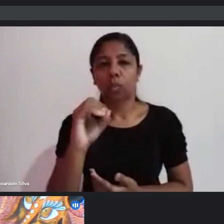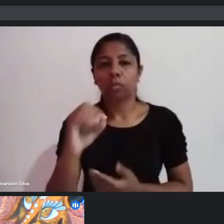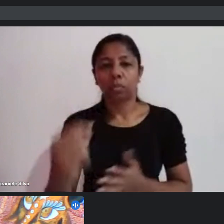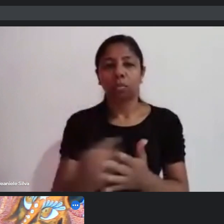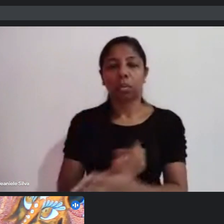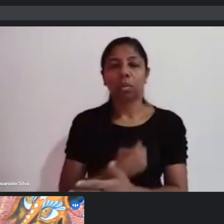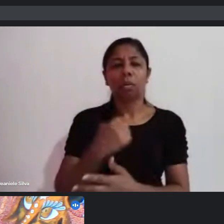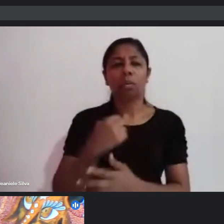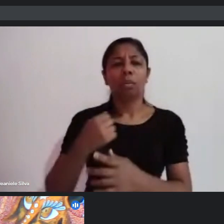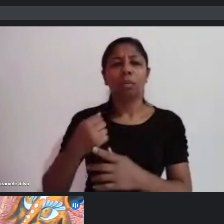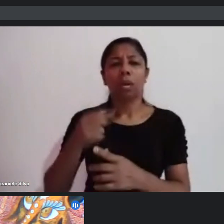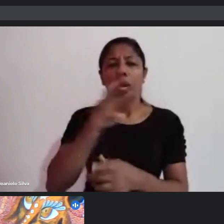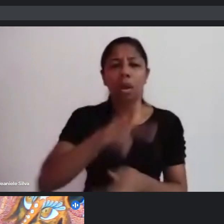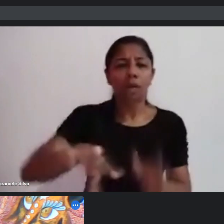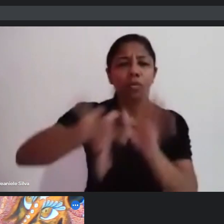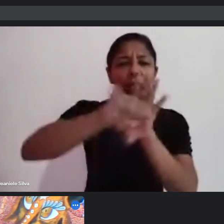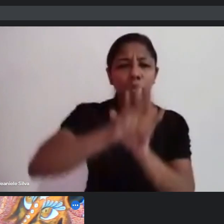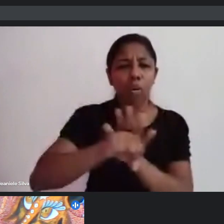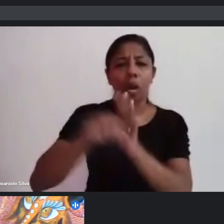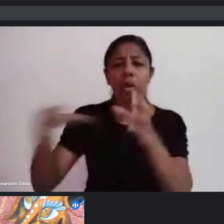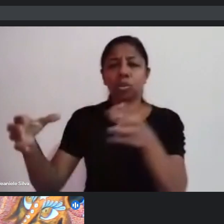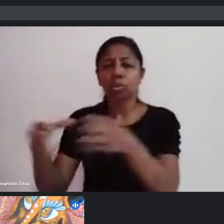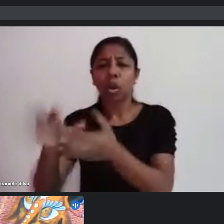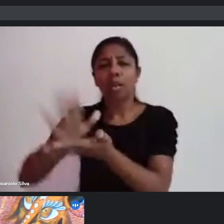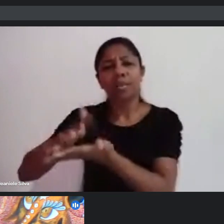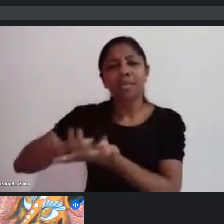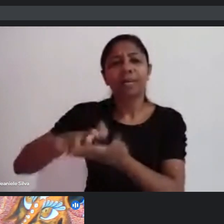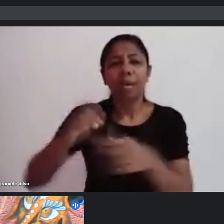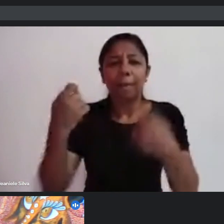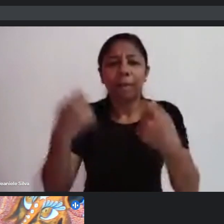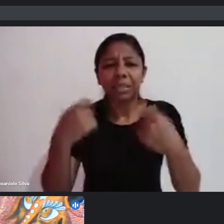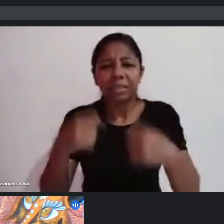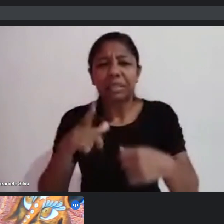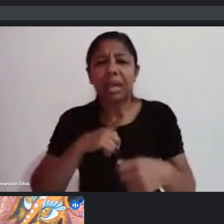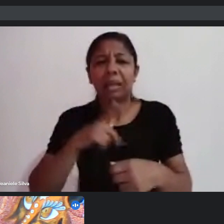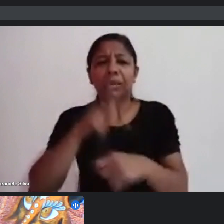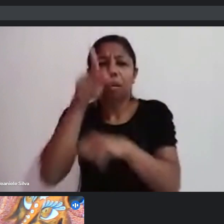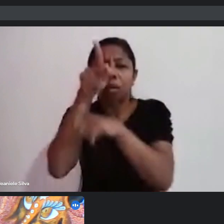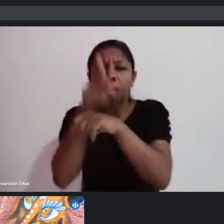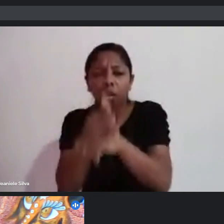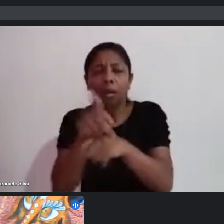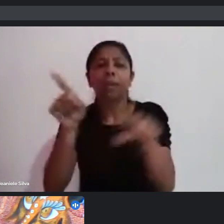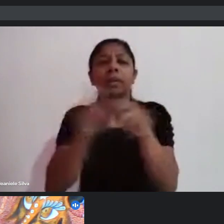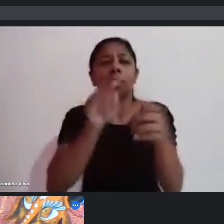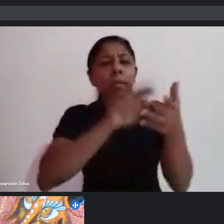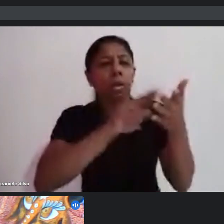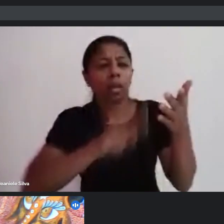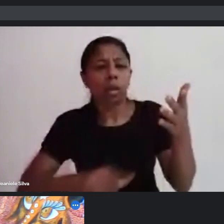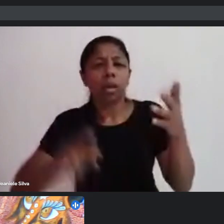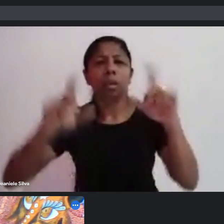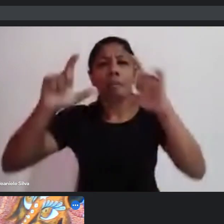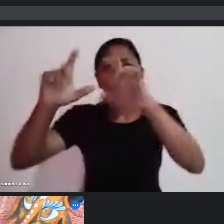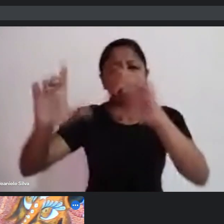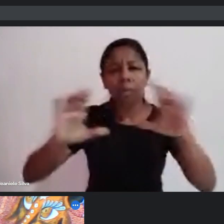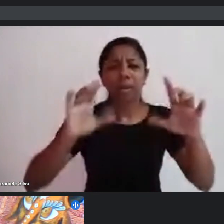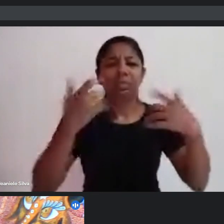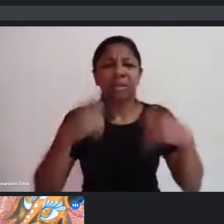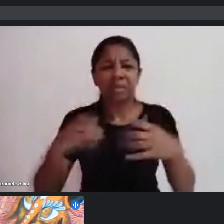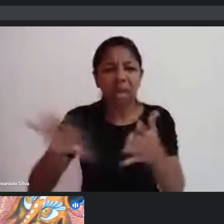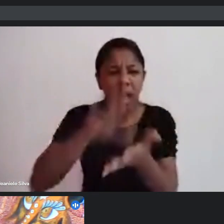audiovisual, as escolas de samba, terá que ser o cinegrafista ou roteirista, terá que ser o proponente do projeto cadastrado na Uncine?